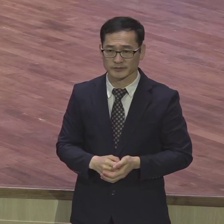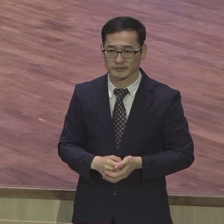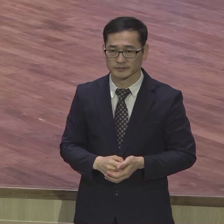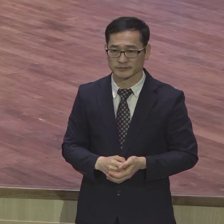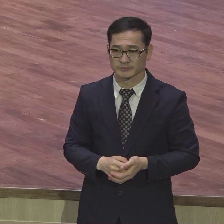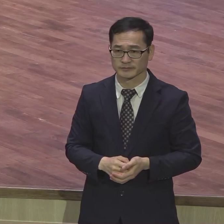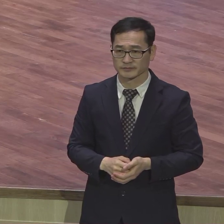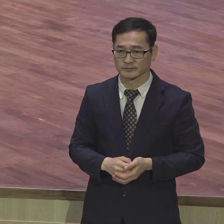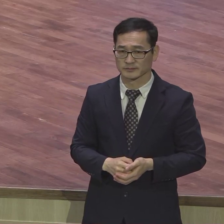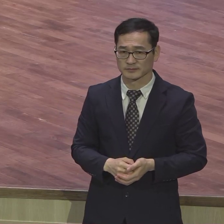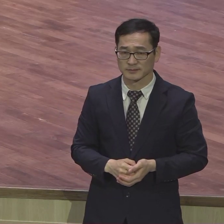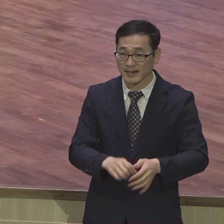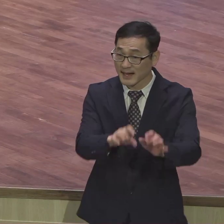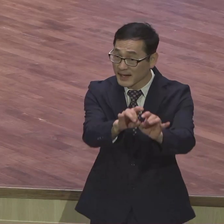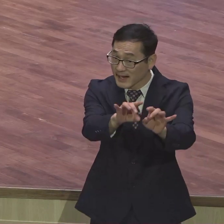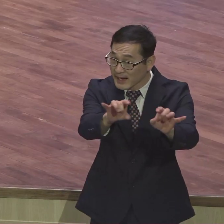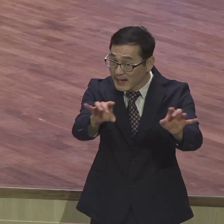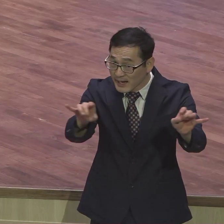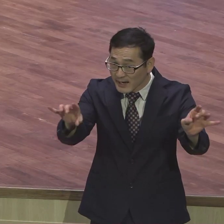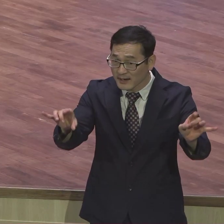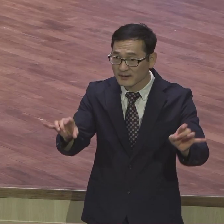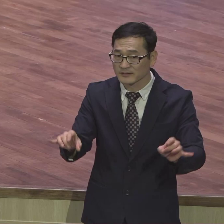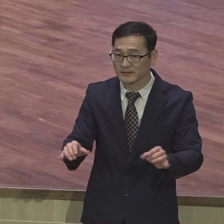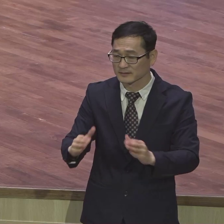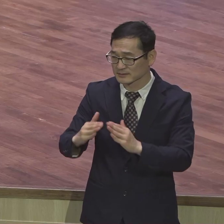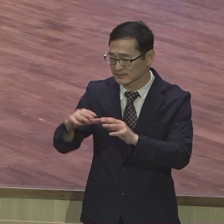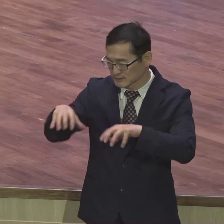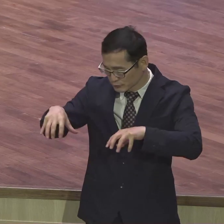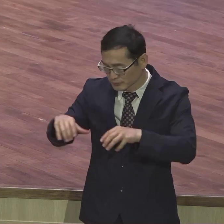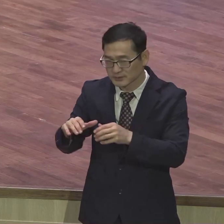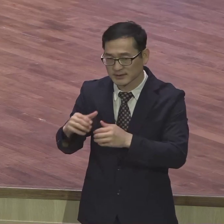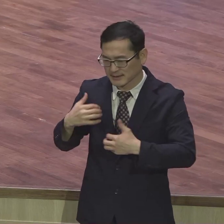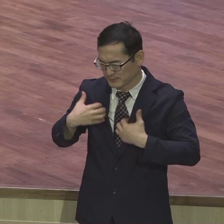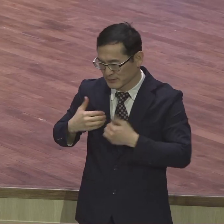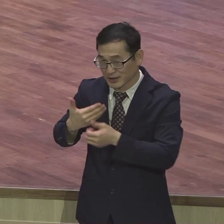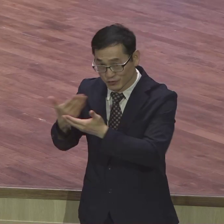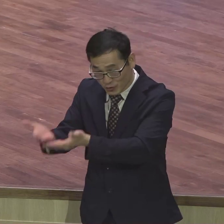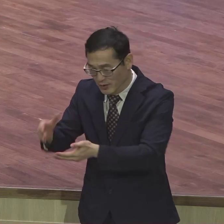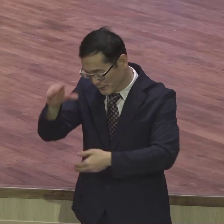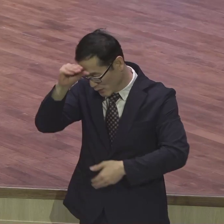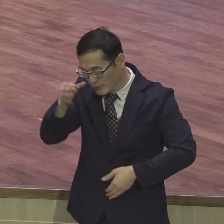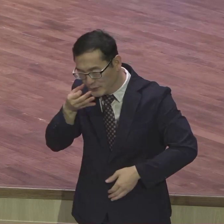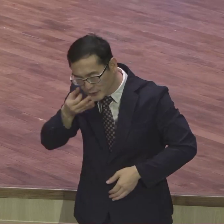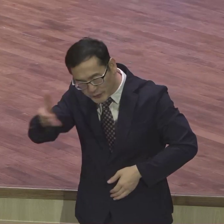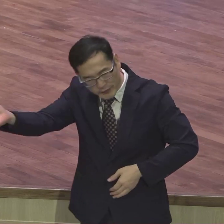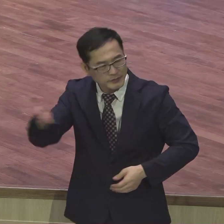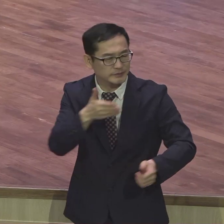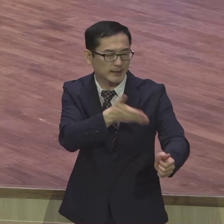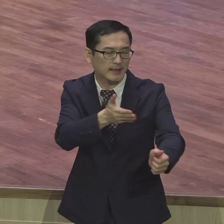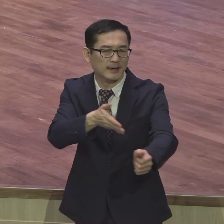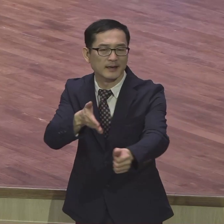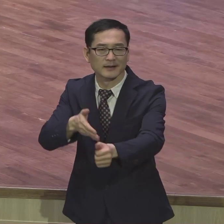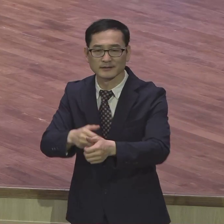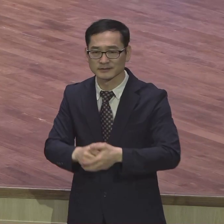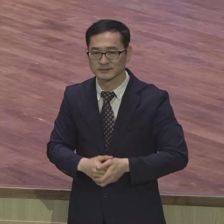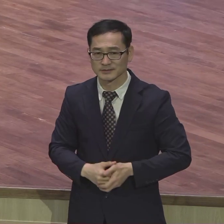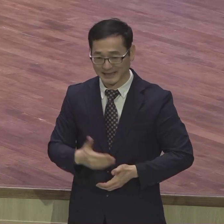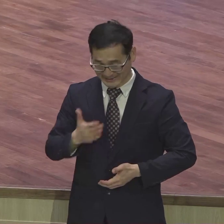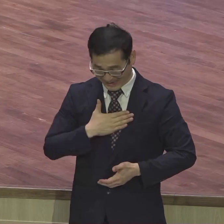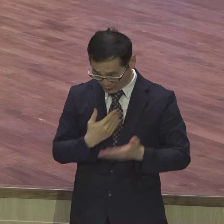우리 각 사람이 이웃을 기쁘시게 하되 선을 이루고 덕을 세우도록 할지니라 나를 기쁘게 하지 말고 이웃을